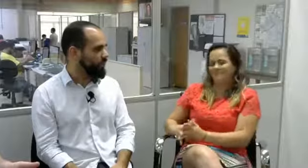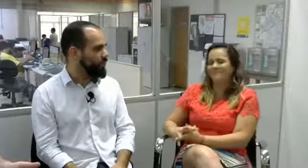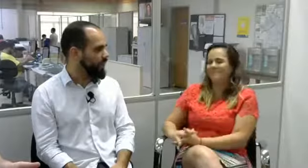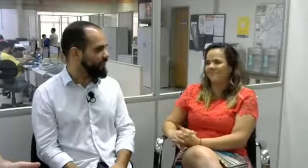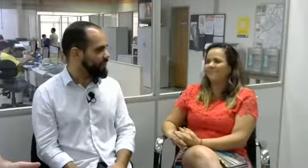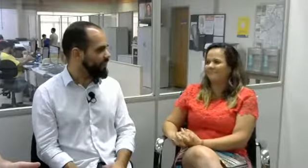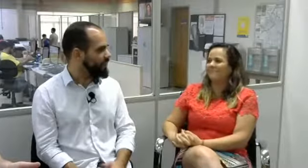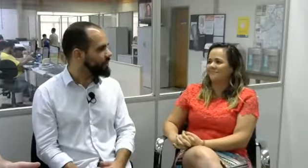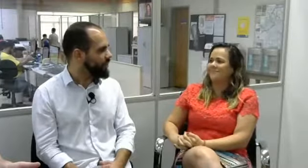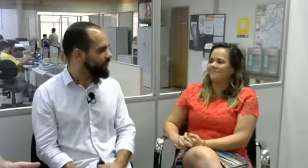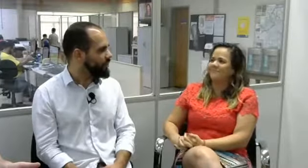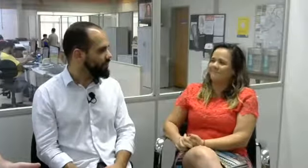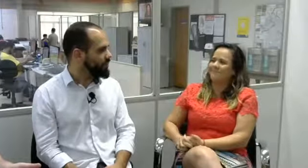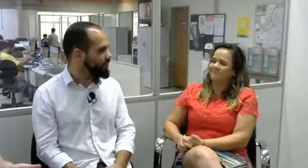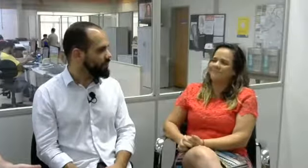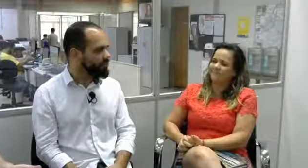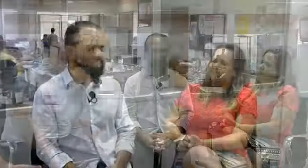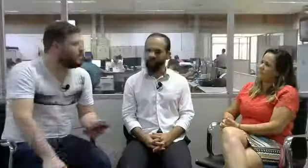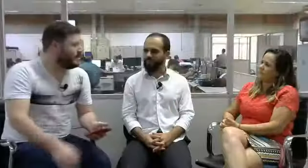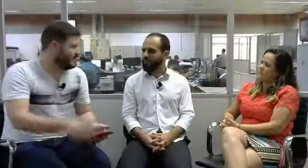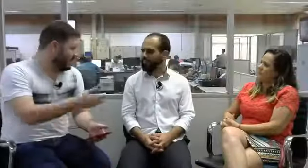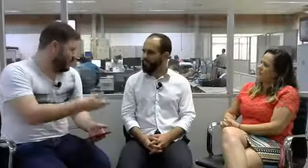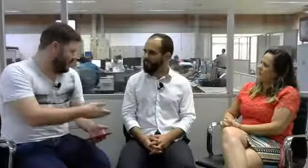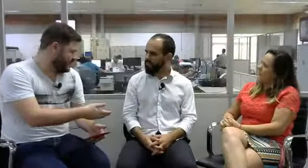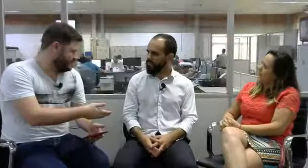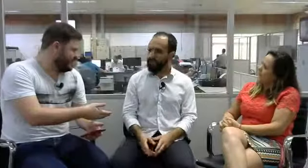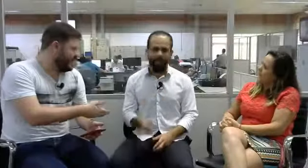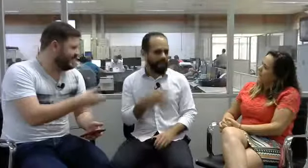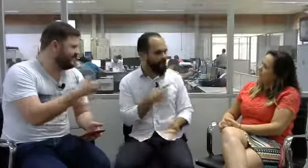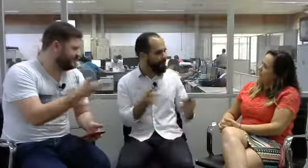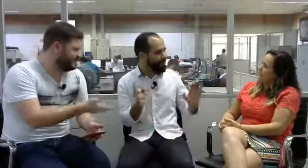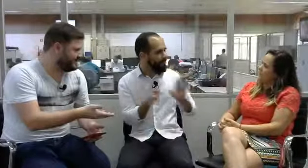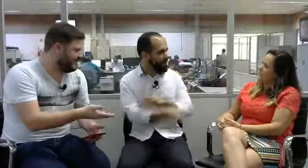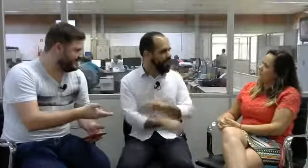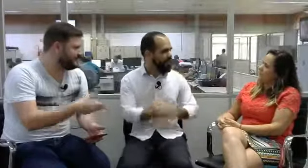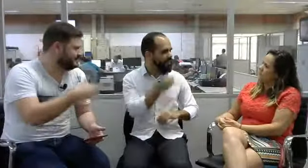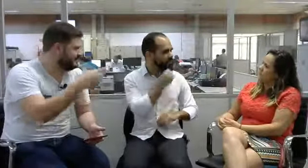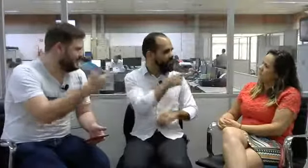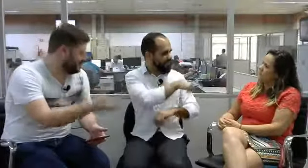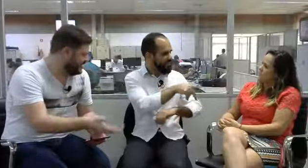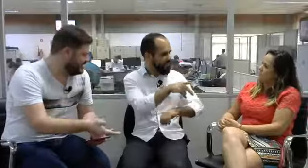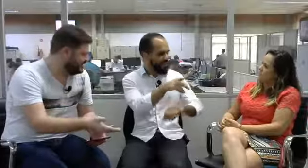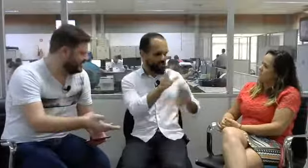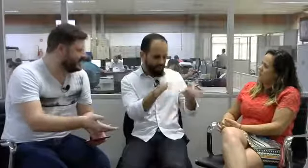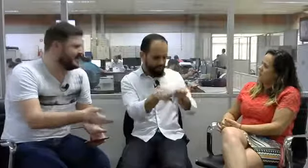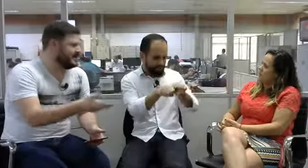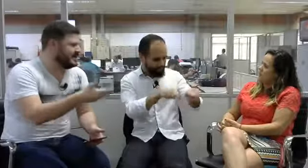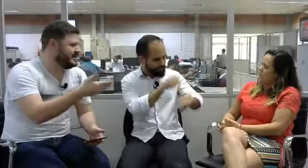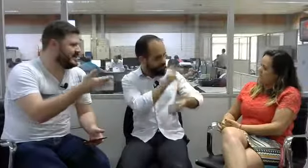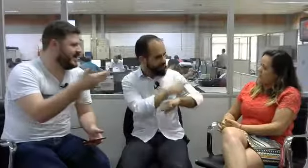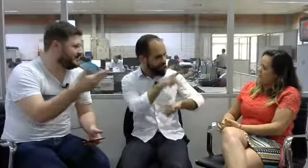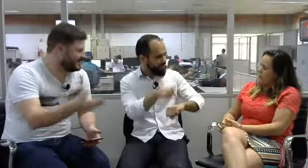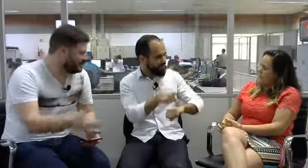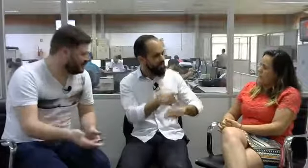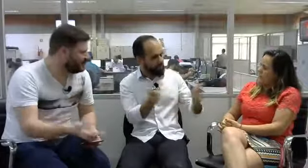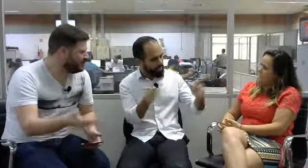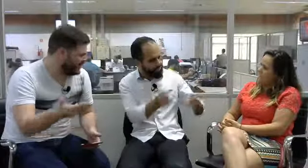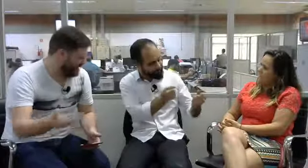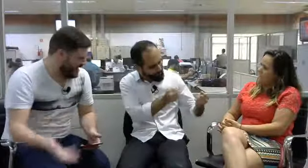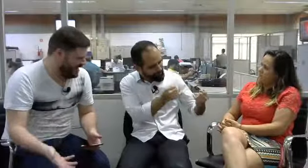conhecem essa questão. E como pedagoga, ela vai poder falar melhor ainda, que esse assunto no Enem,